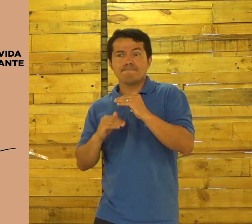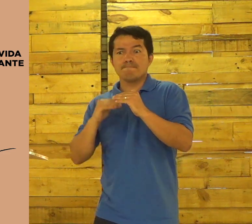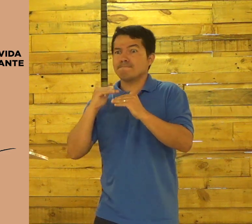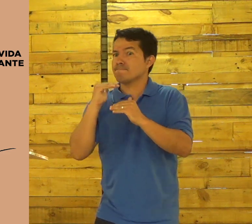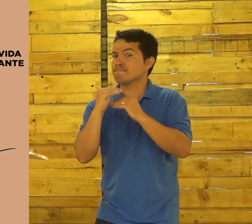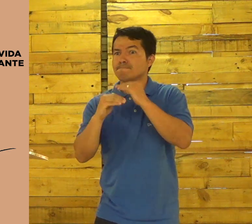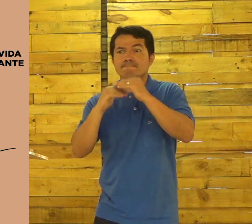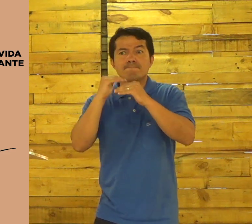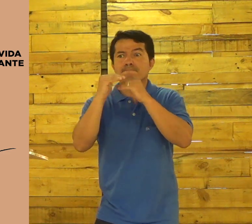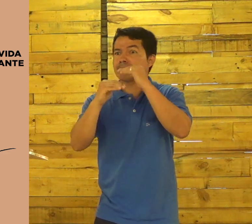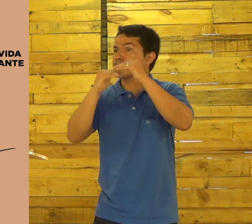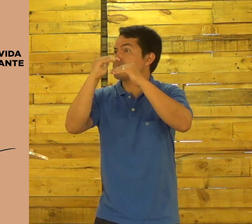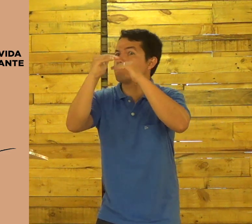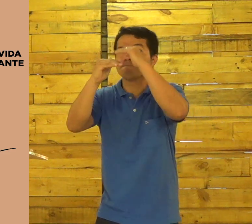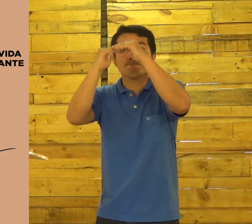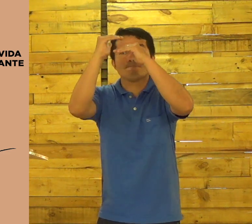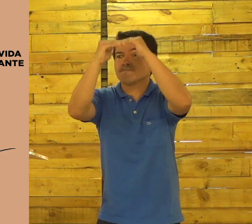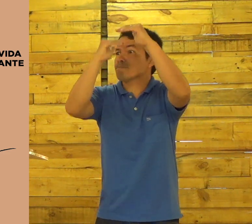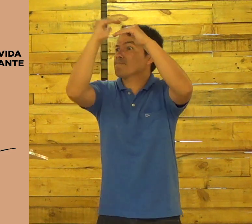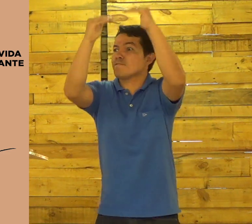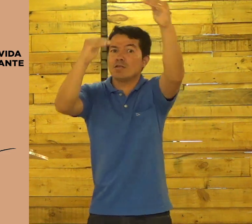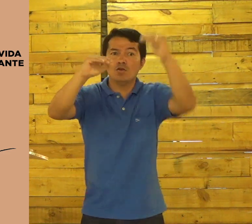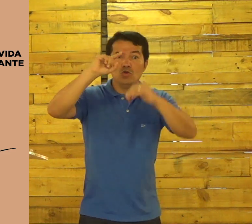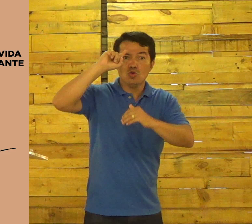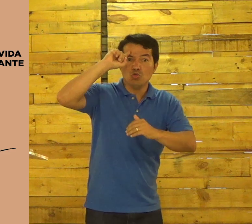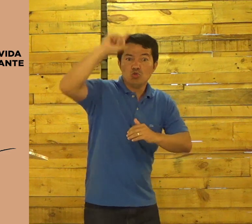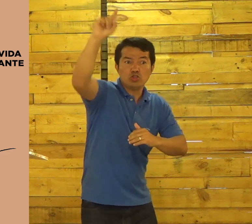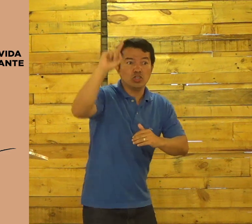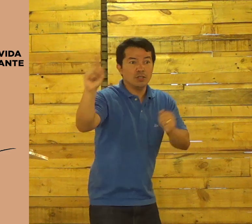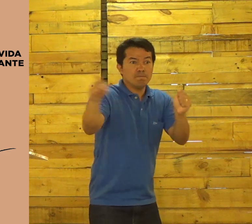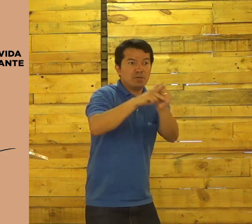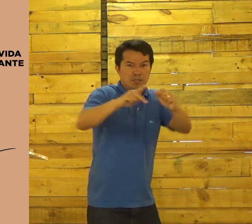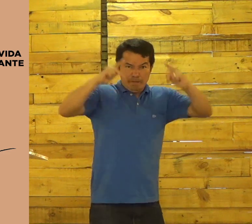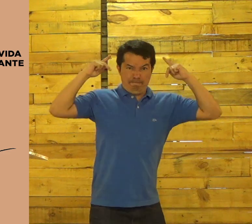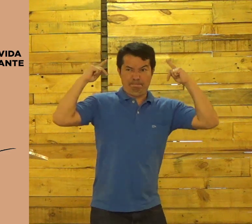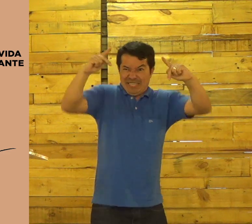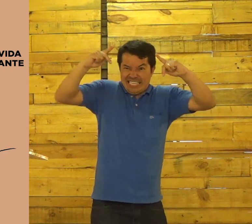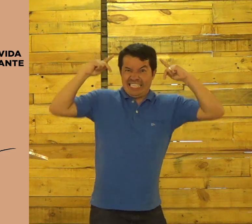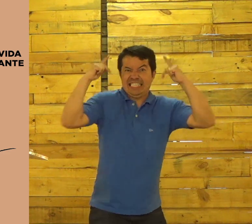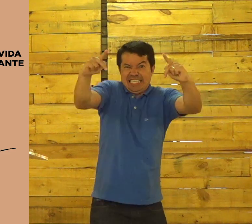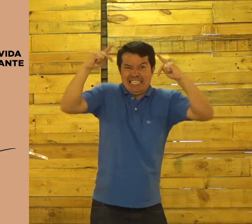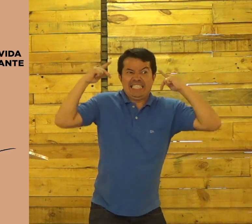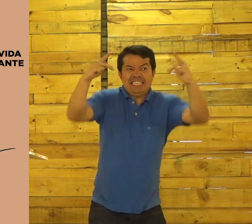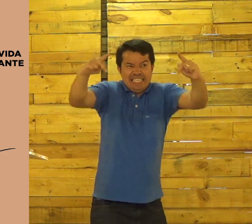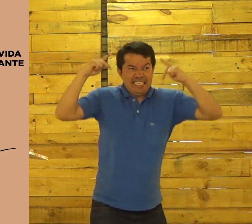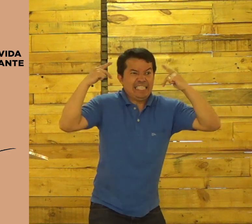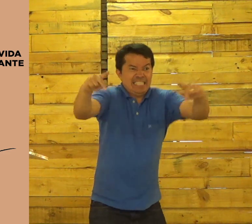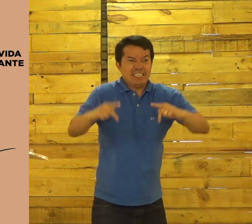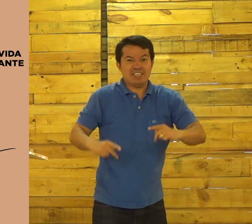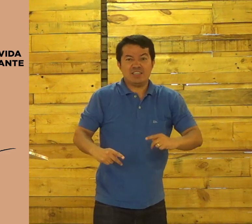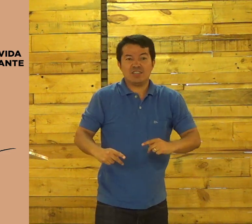cresceu diante do Senhor. Um dia, Pedro pregou.